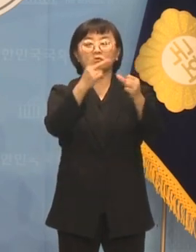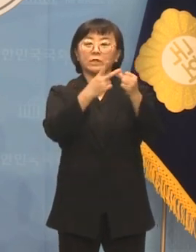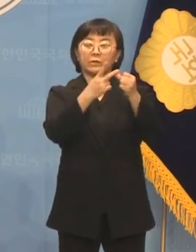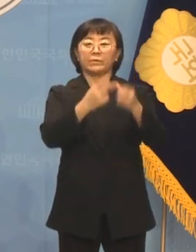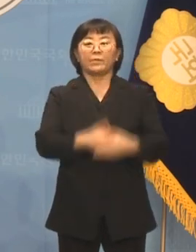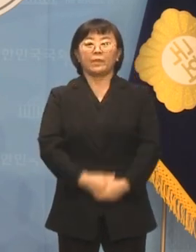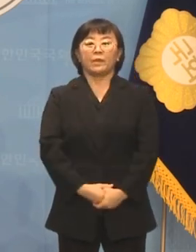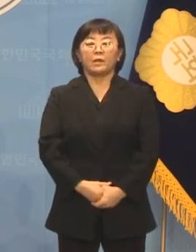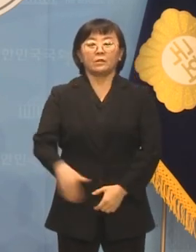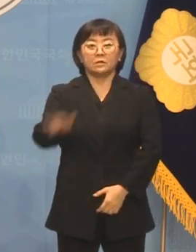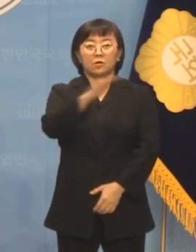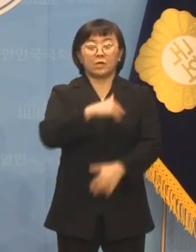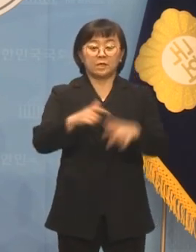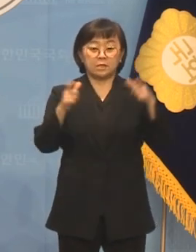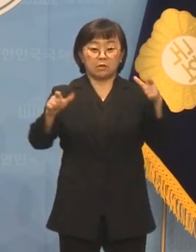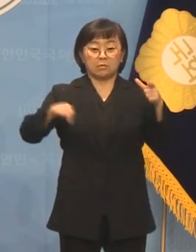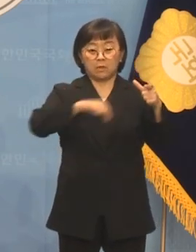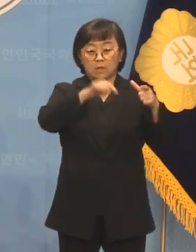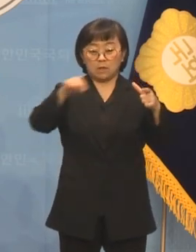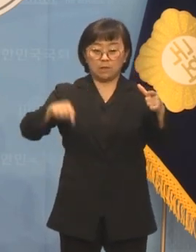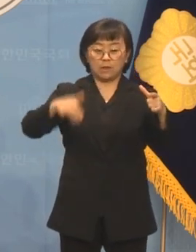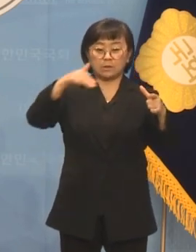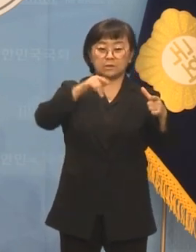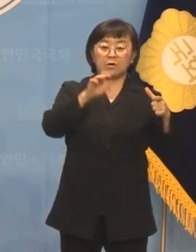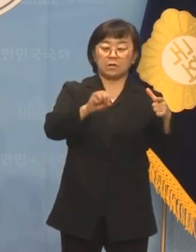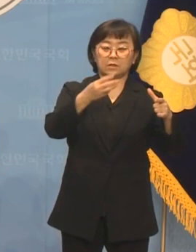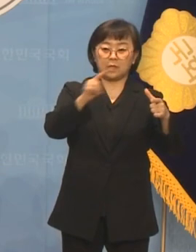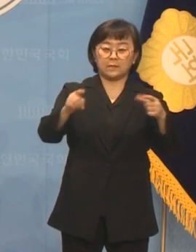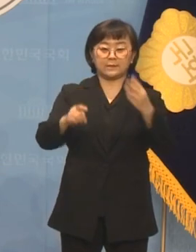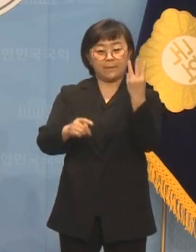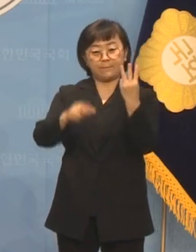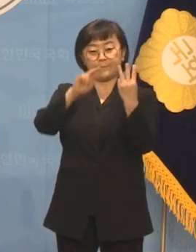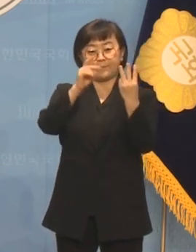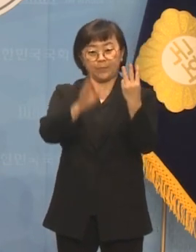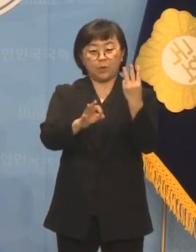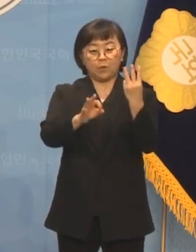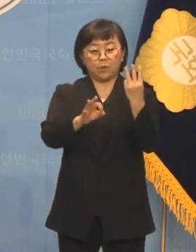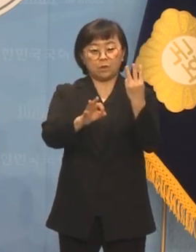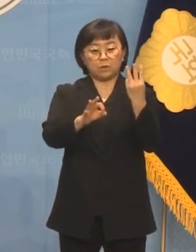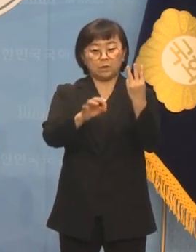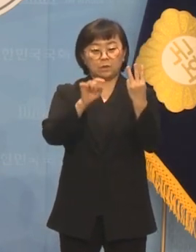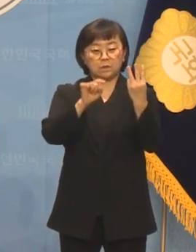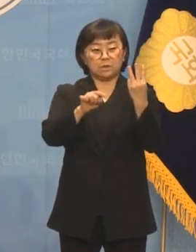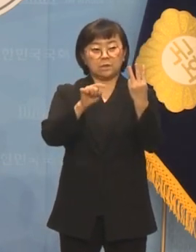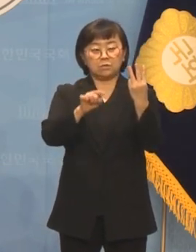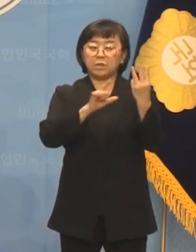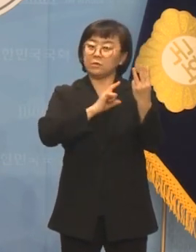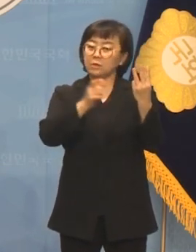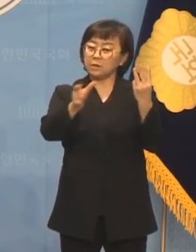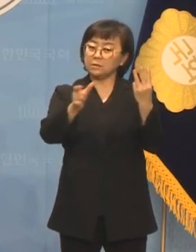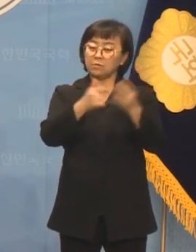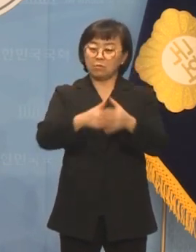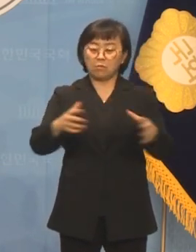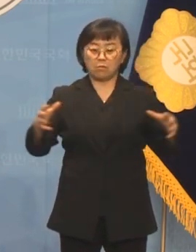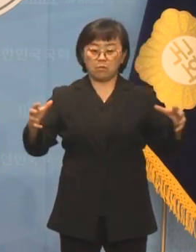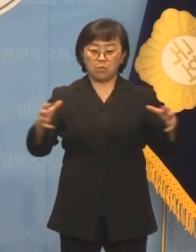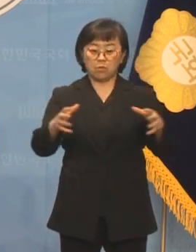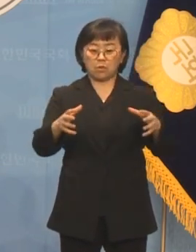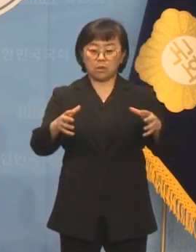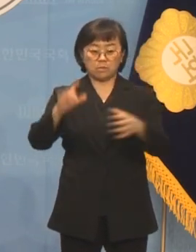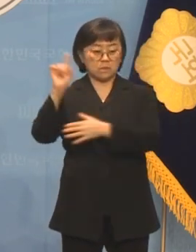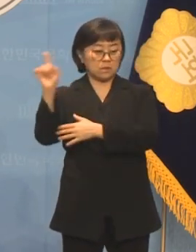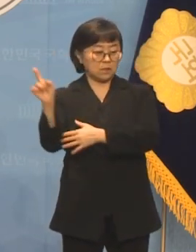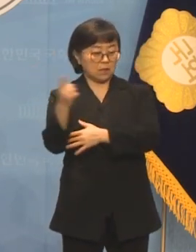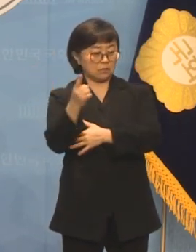저희 지역구 내 청라 3동에는 이미 청라 스타필드라는 이름의 복합돔 야구장